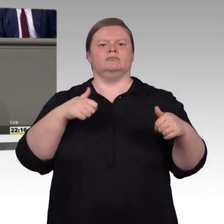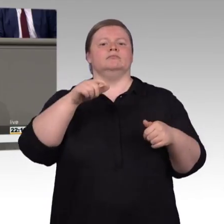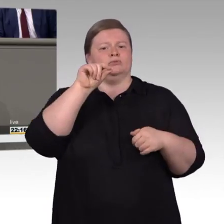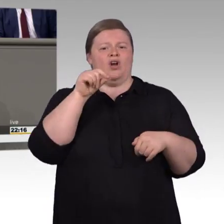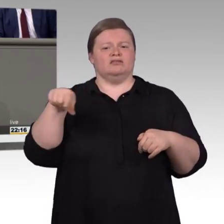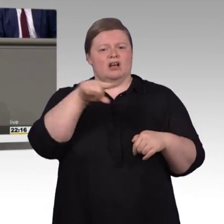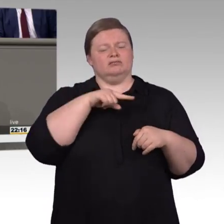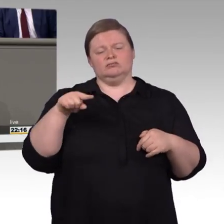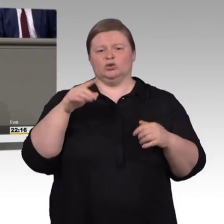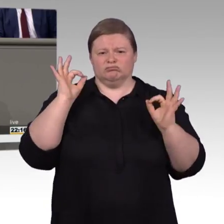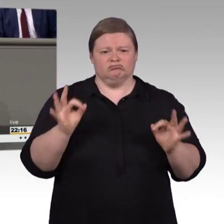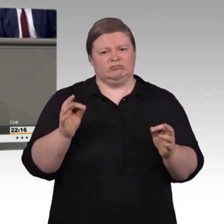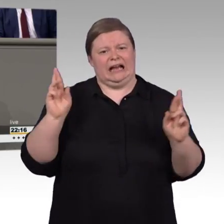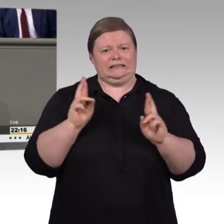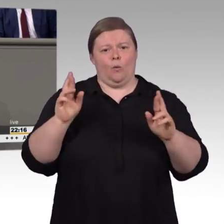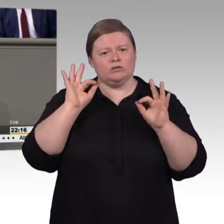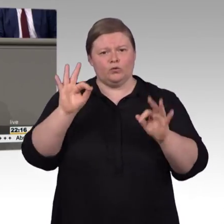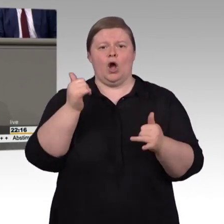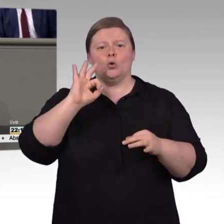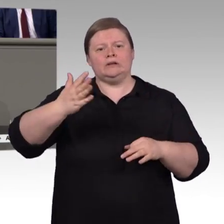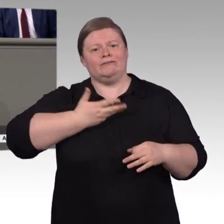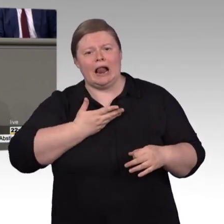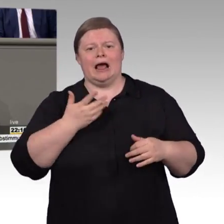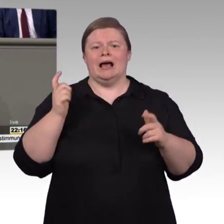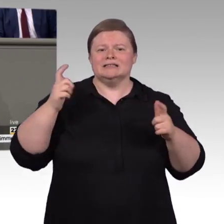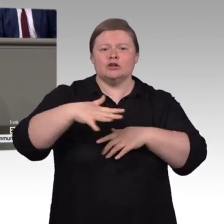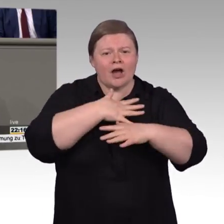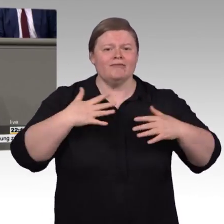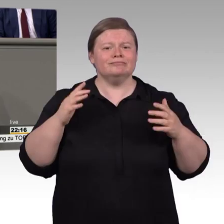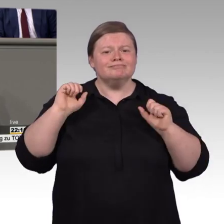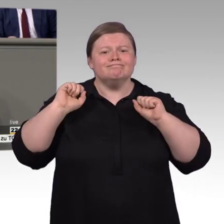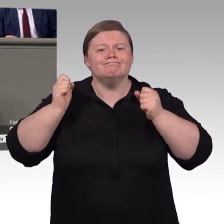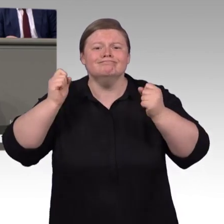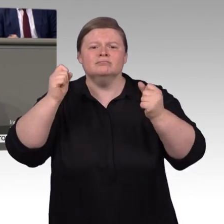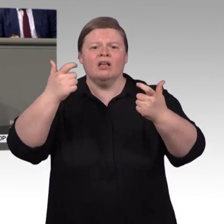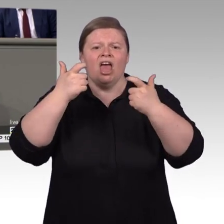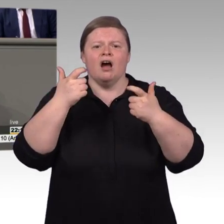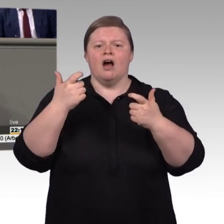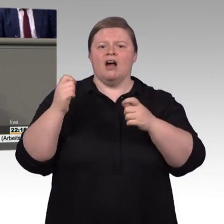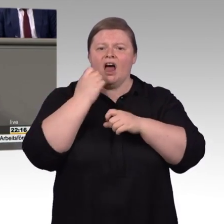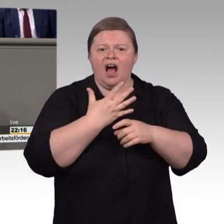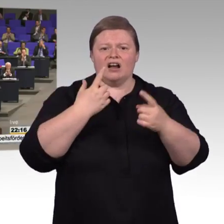das ist auch nicht im Sinne derjenigen, um die es geht. Daher müssen wir den Antrag leider abnehmen. Vielen Dank, Uwe Witt.